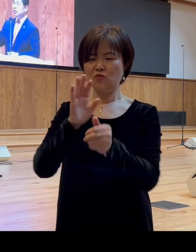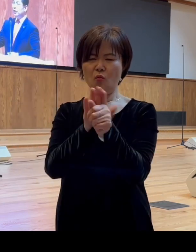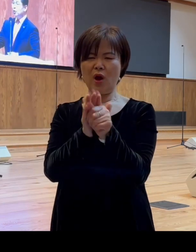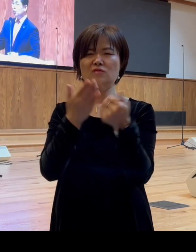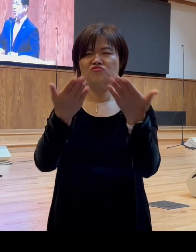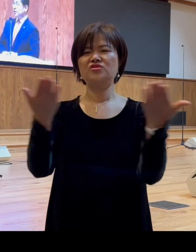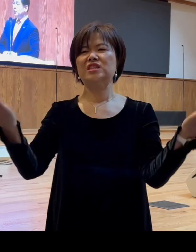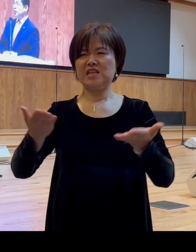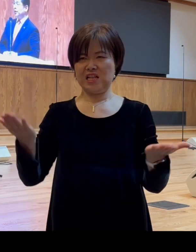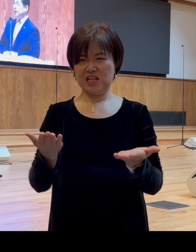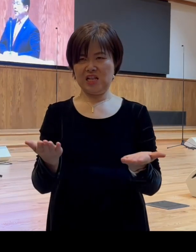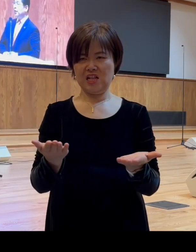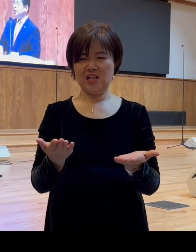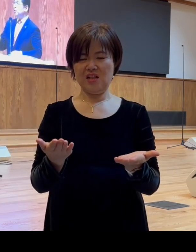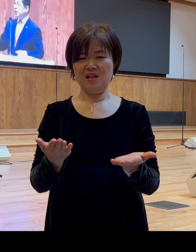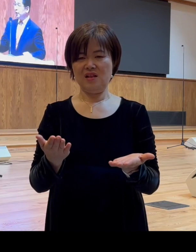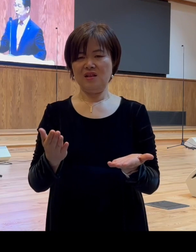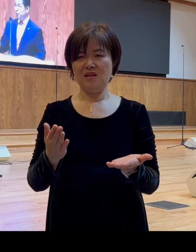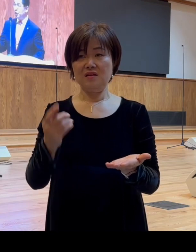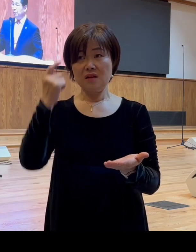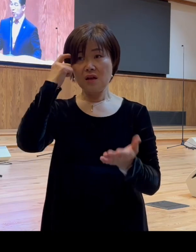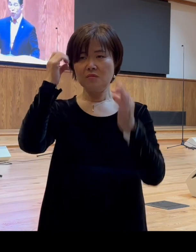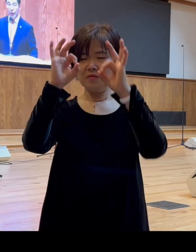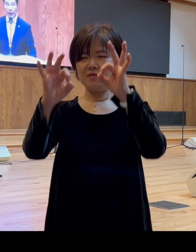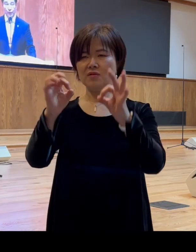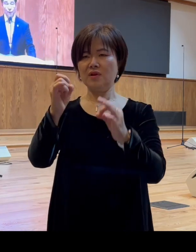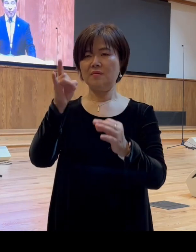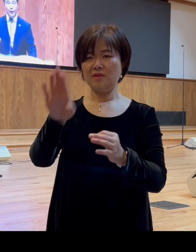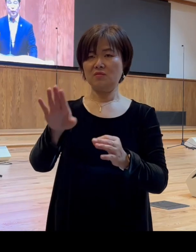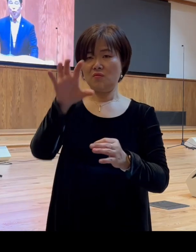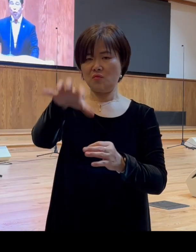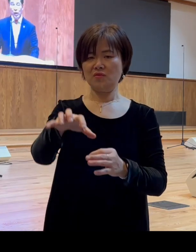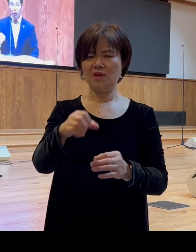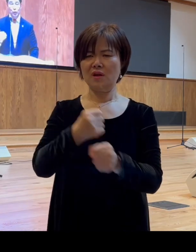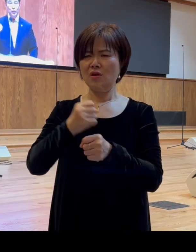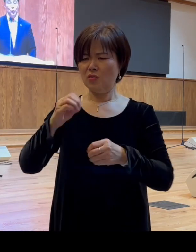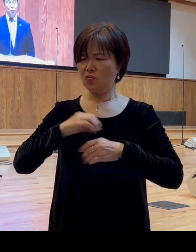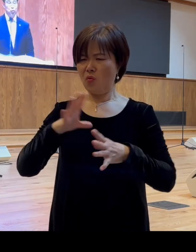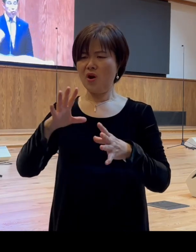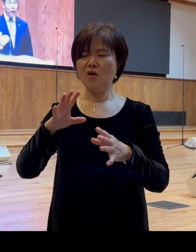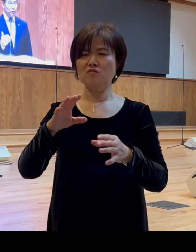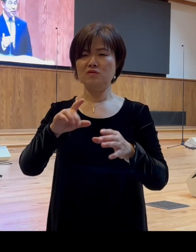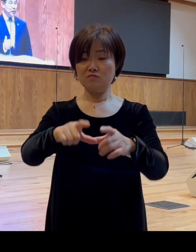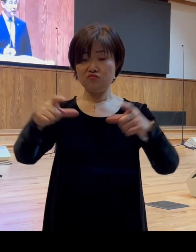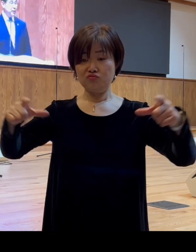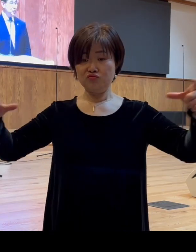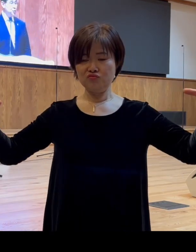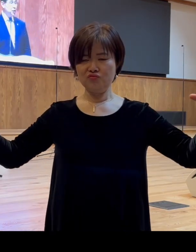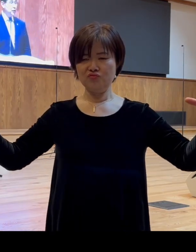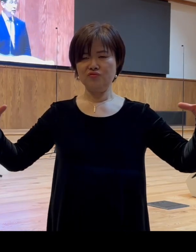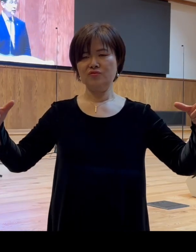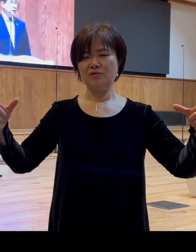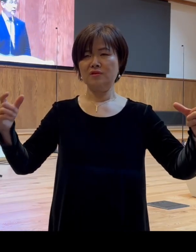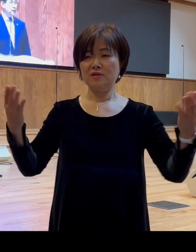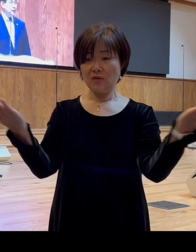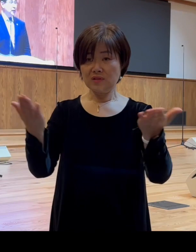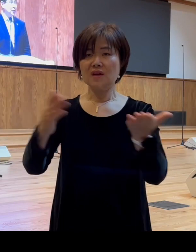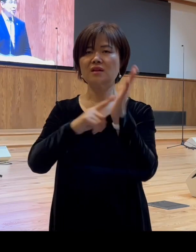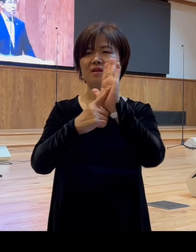종사했습니다 그럼 생각해 보십시오 에베소에 놀라운 부흥의 역사가 나타났습니다 그럼 성령께서